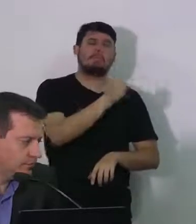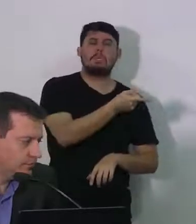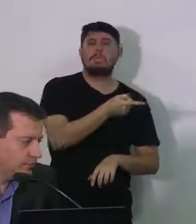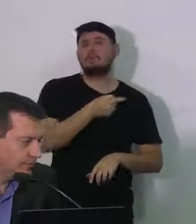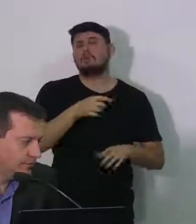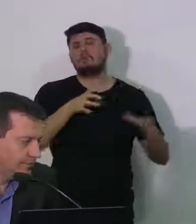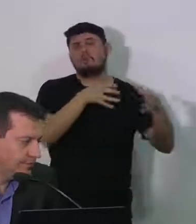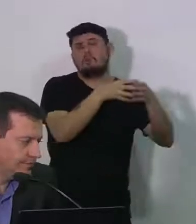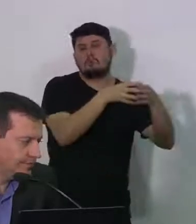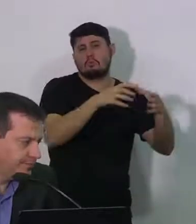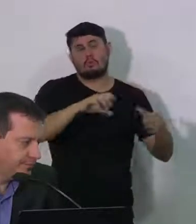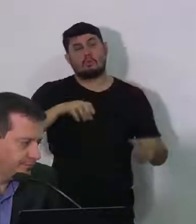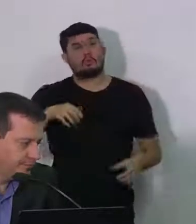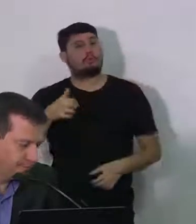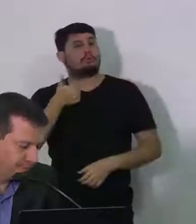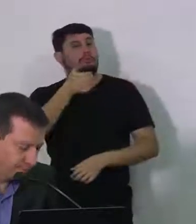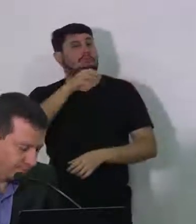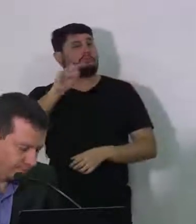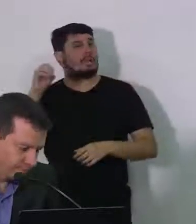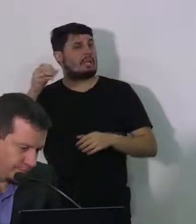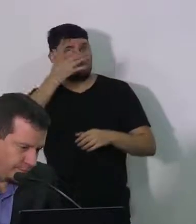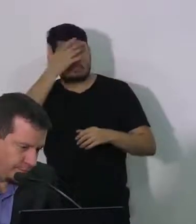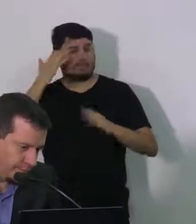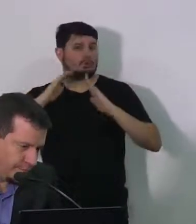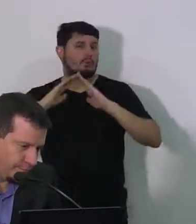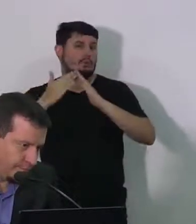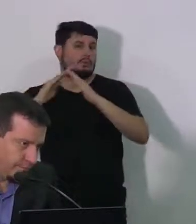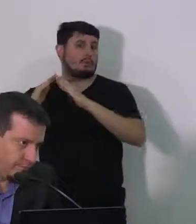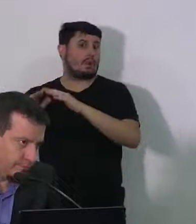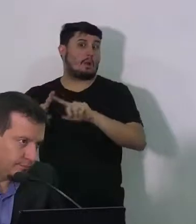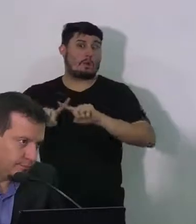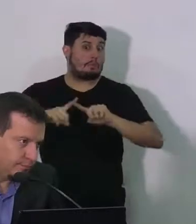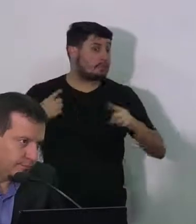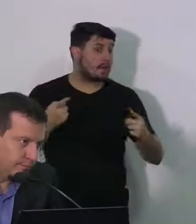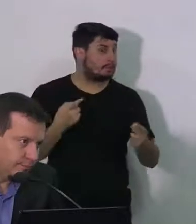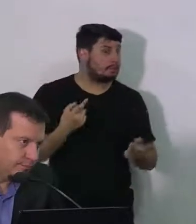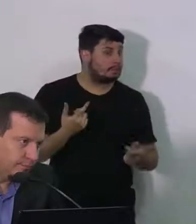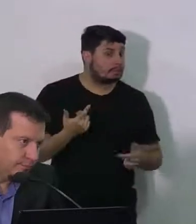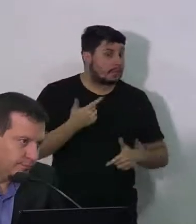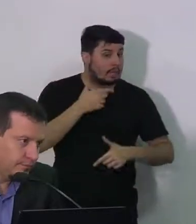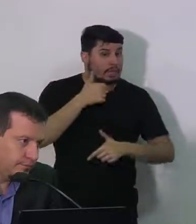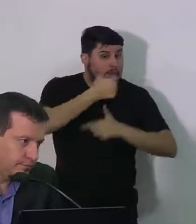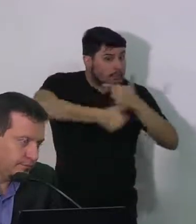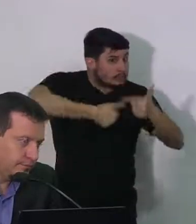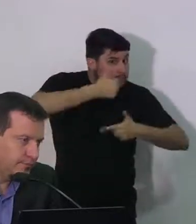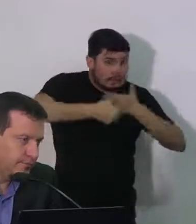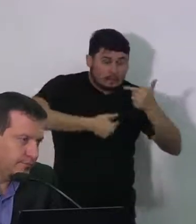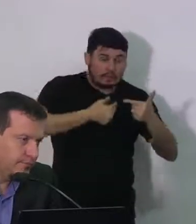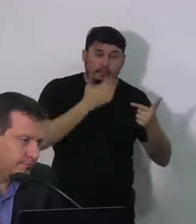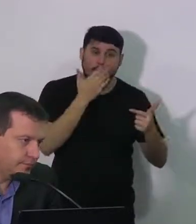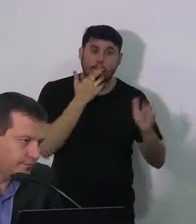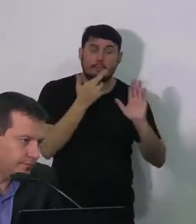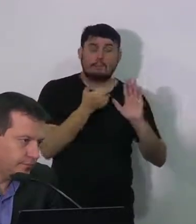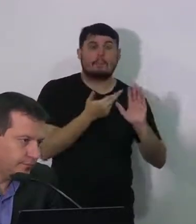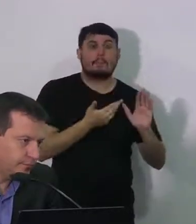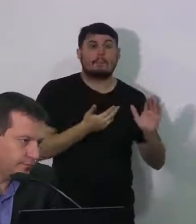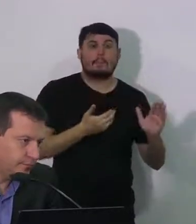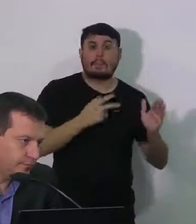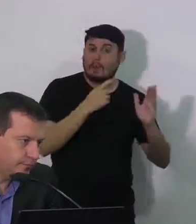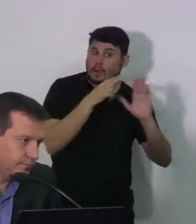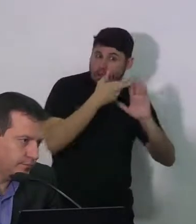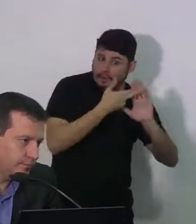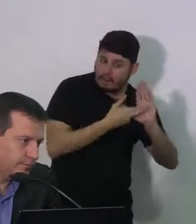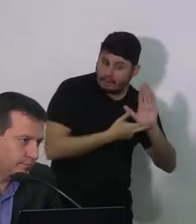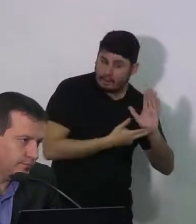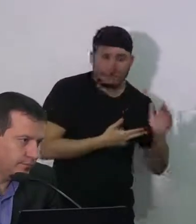10 casas uma família mas as mesmas medidas que precisam ser tomadas na área urbana para isolamento precisa ser